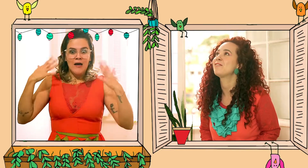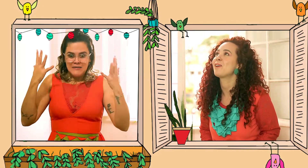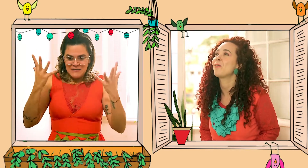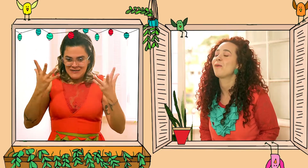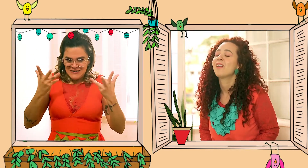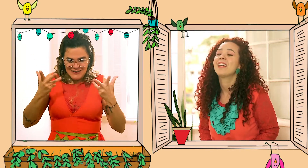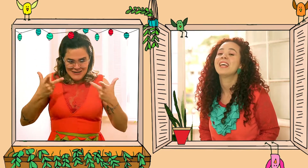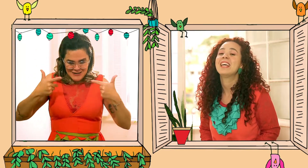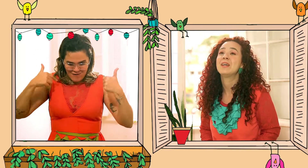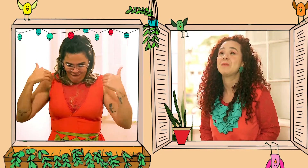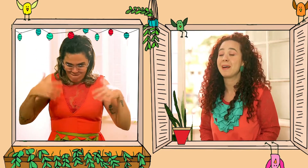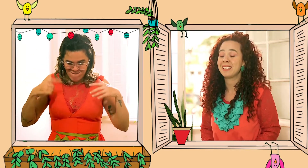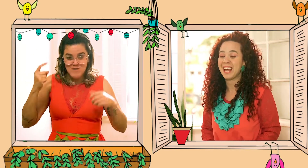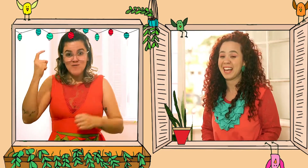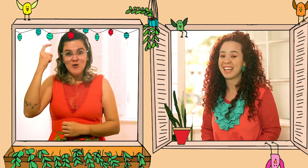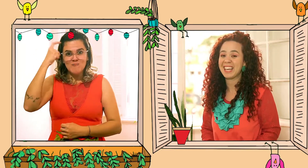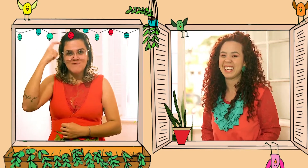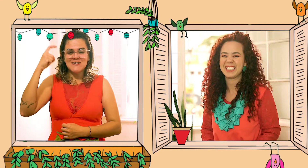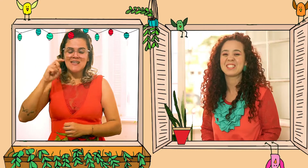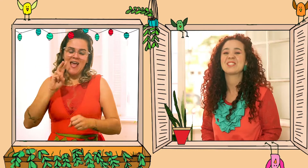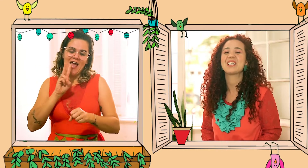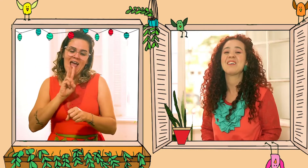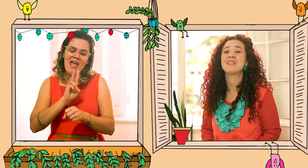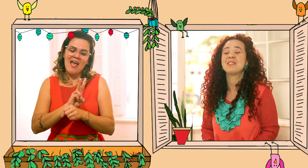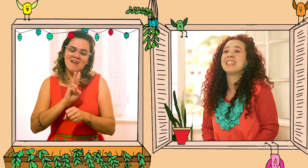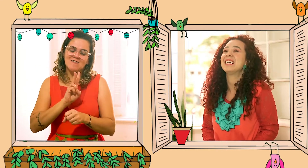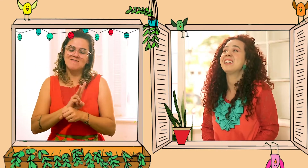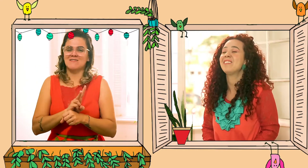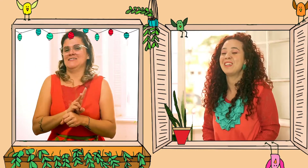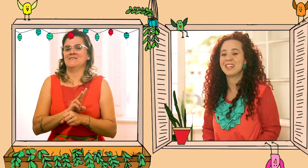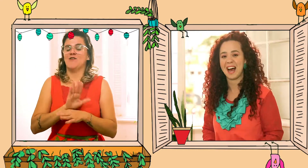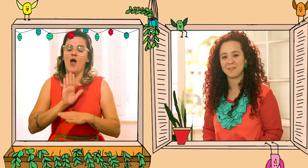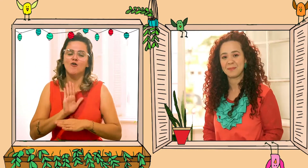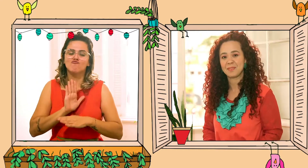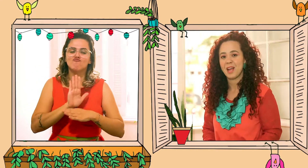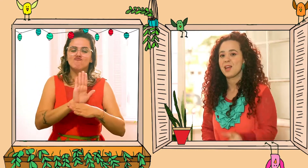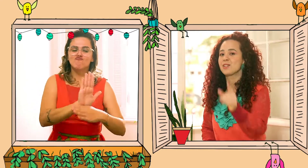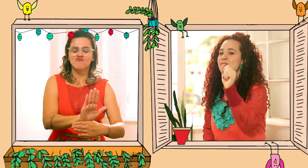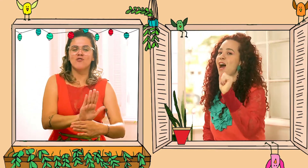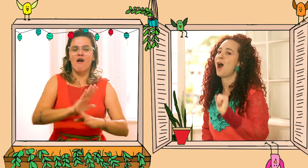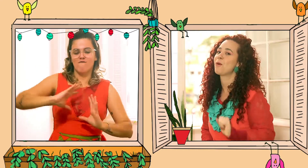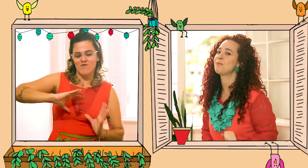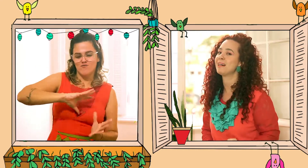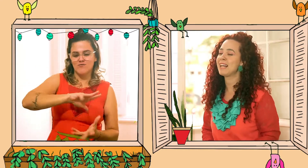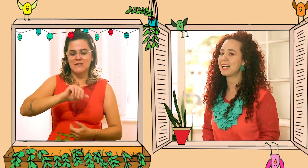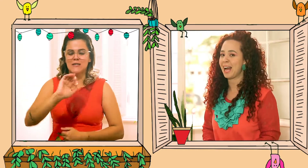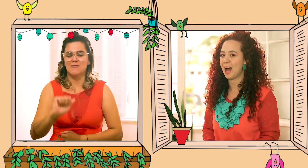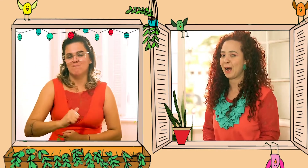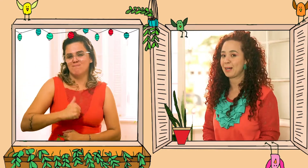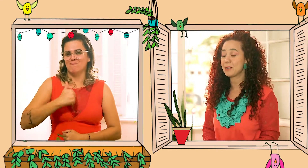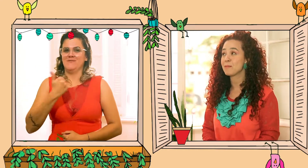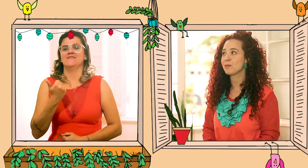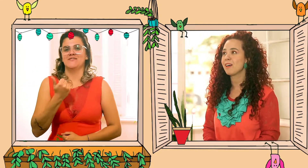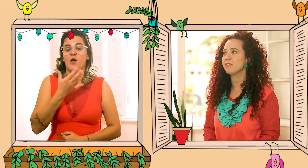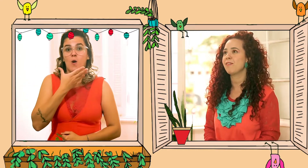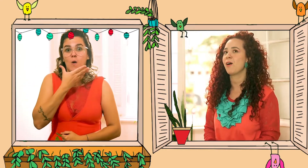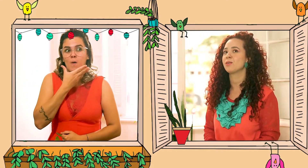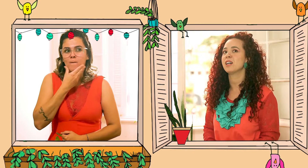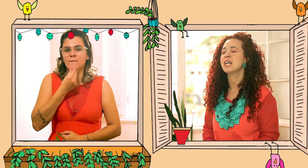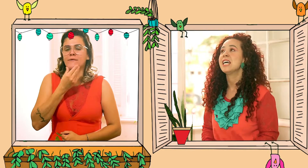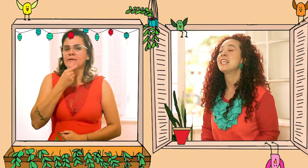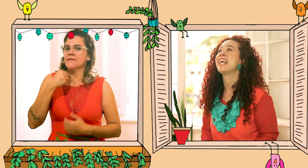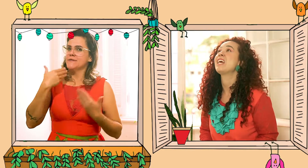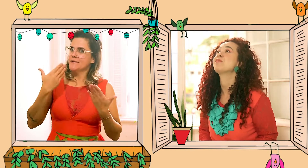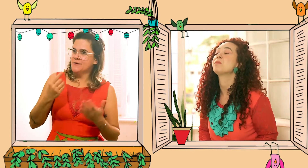Incrível! E uma ideia que ainda ajudava o planeta a melhorar. Já o Manaká, irmão da